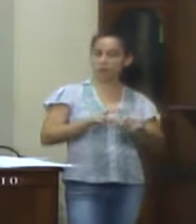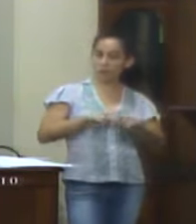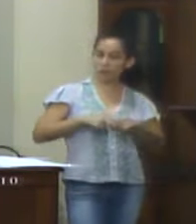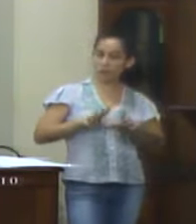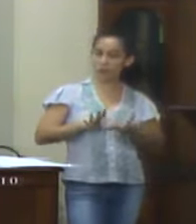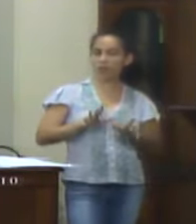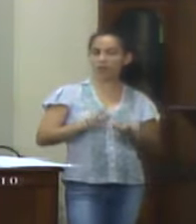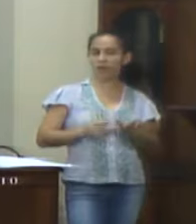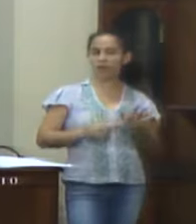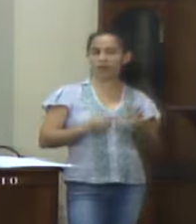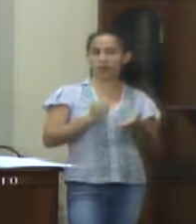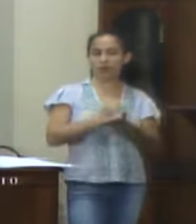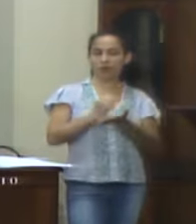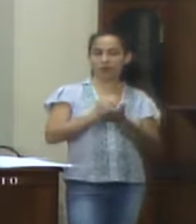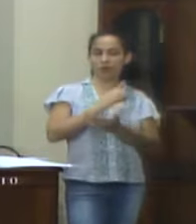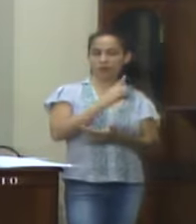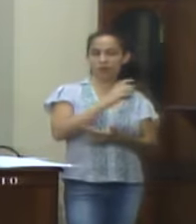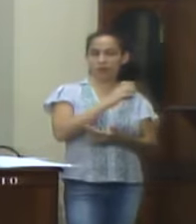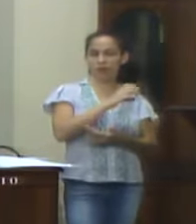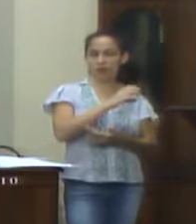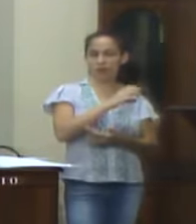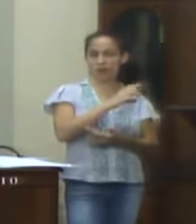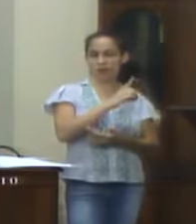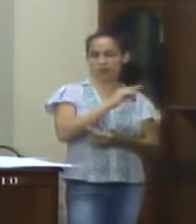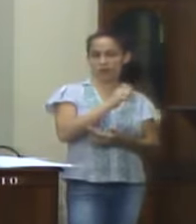devidamente publicada em Diário Oficial do Município,